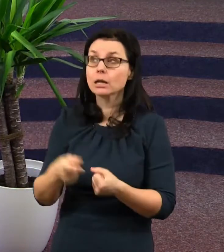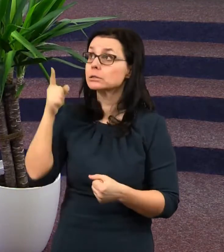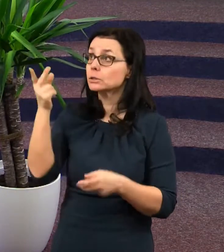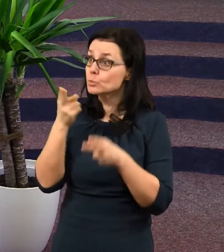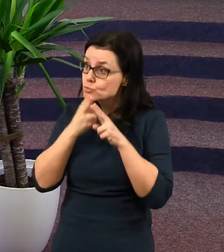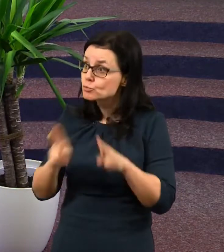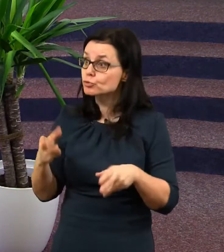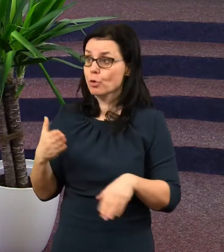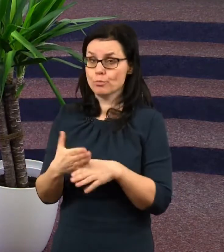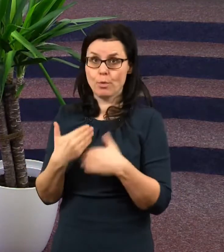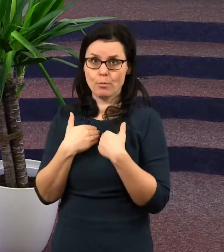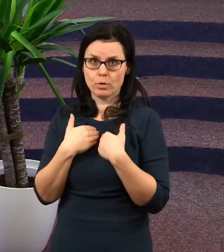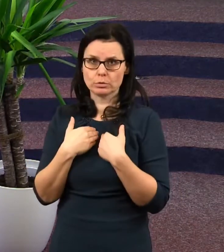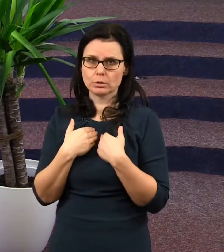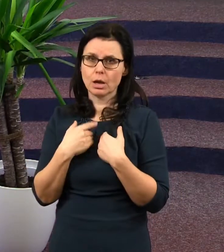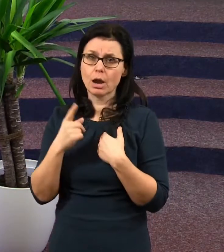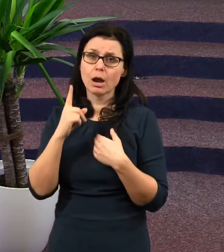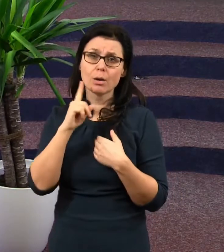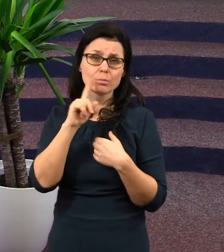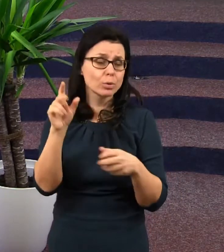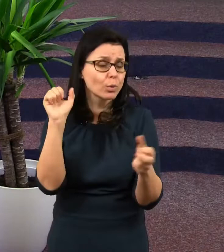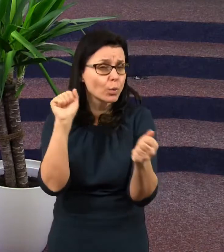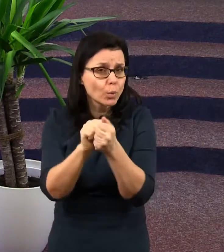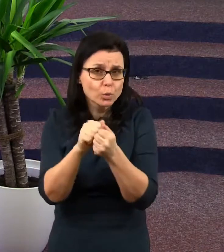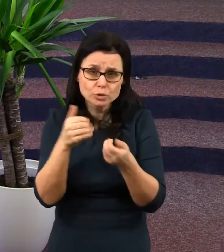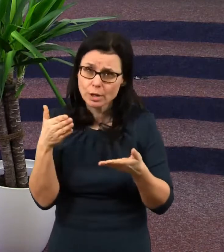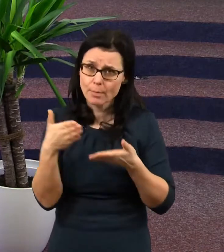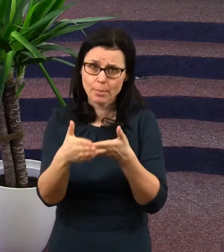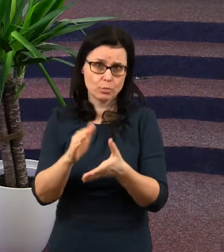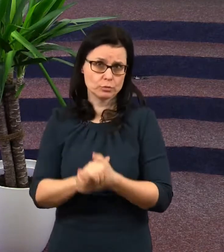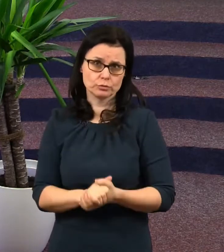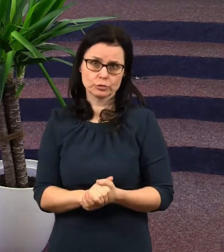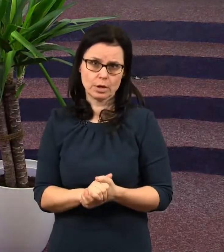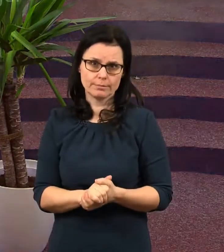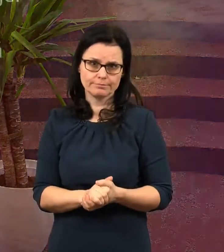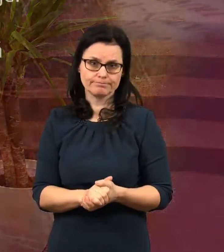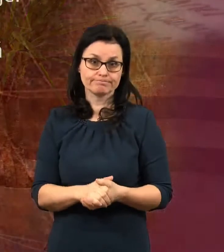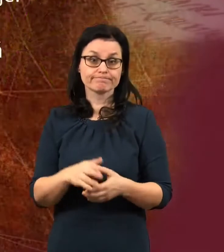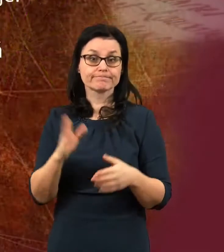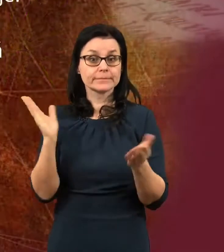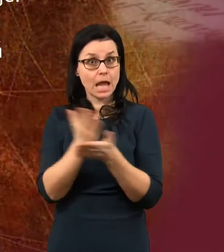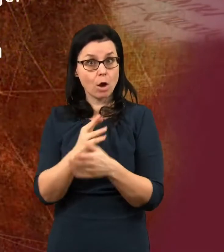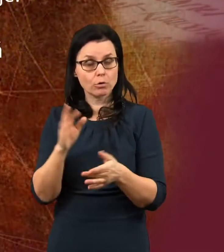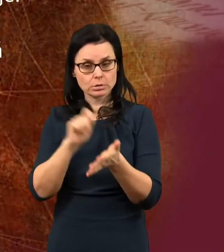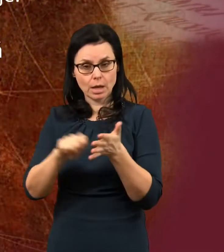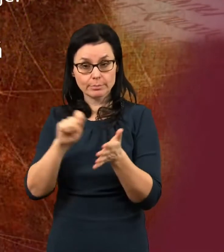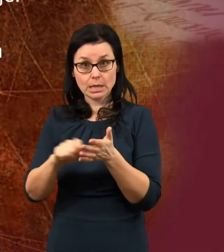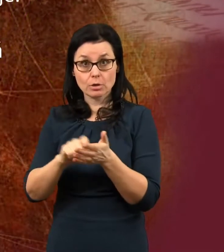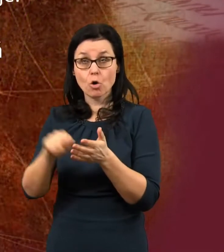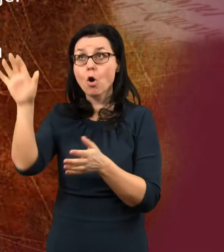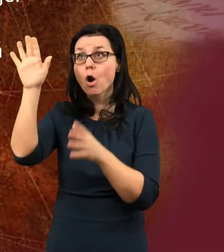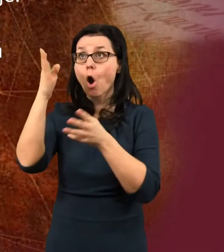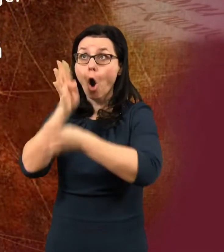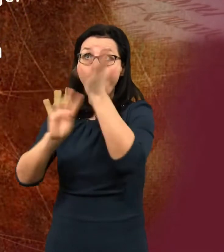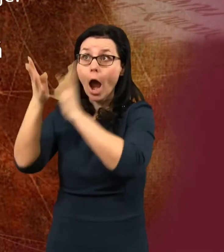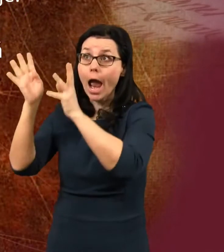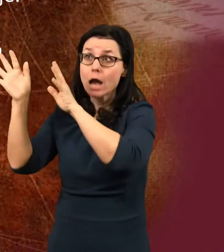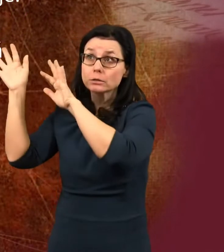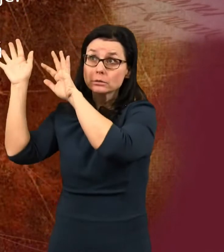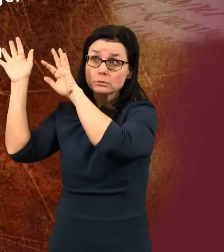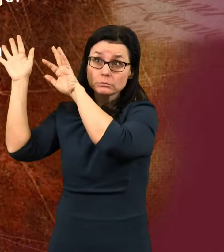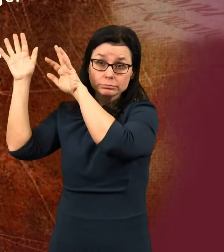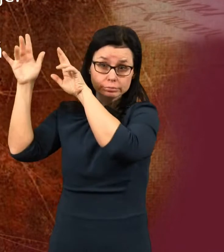pomoci a Pán Bůh vám pomůže. Tady je napsáno, že nakonec se stoupil oheň z nebe a pohltil je všechny.